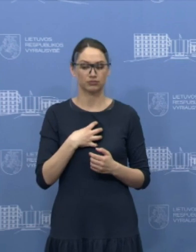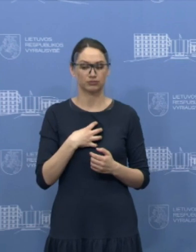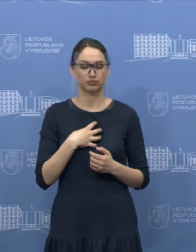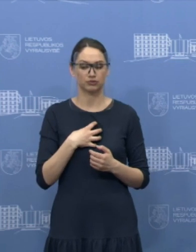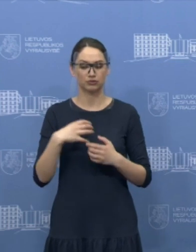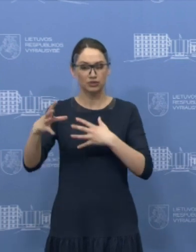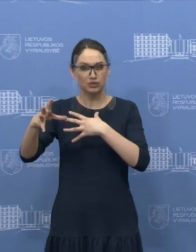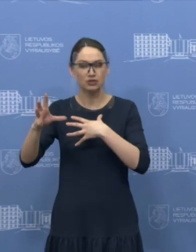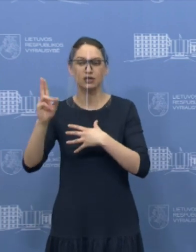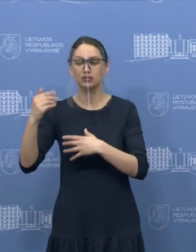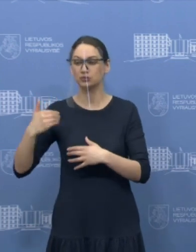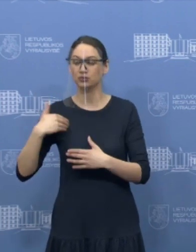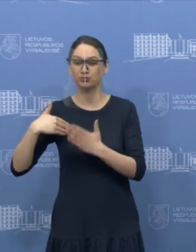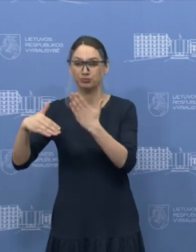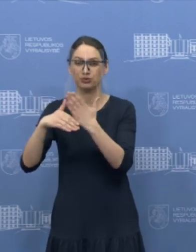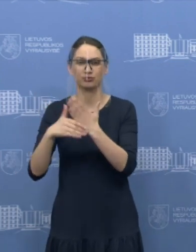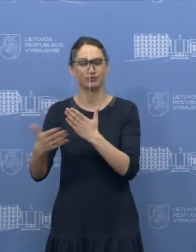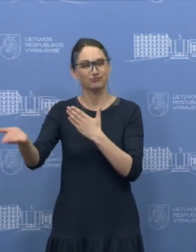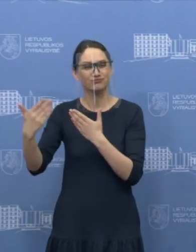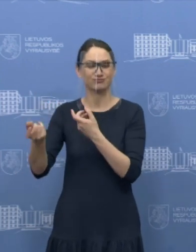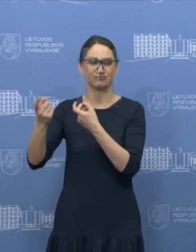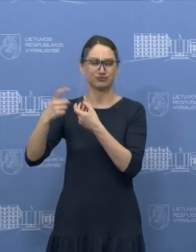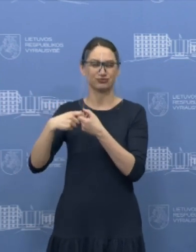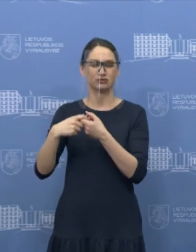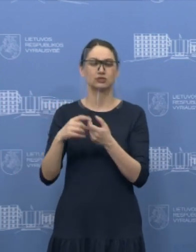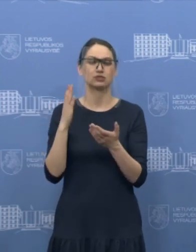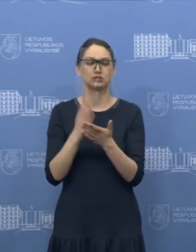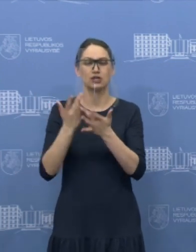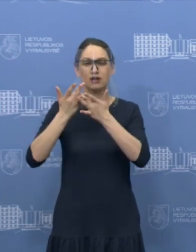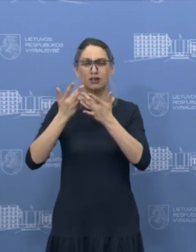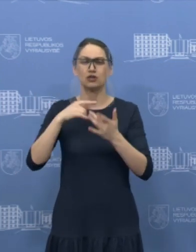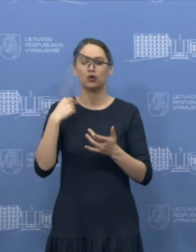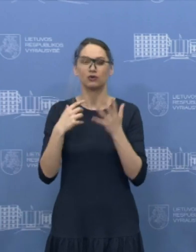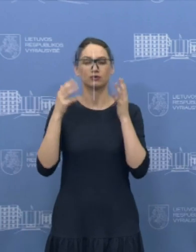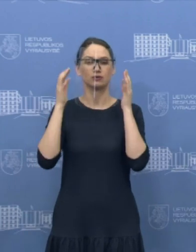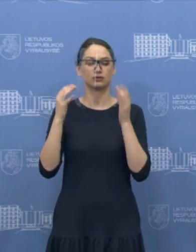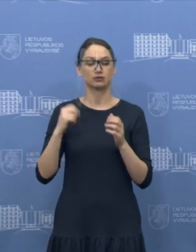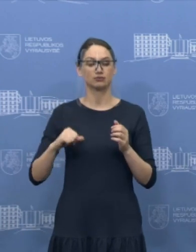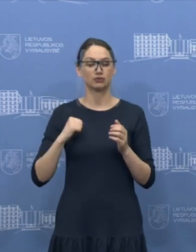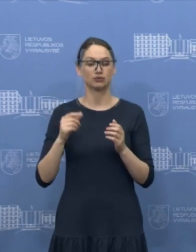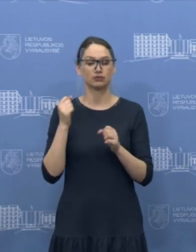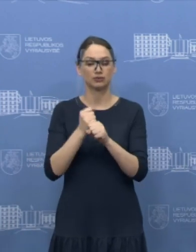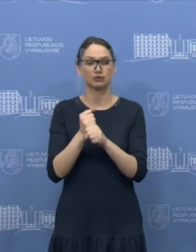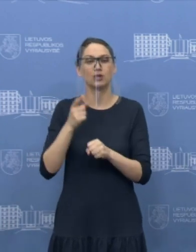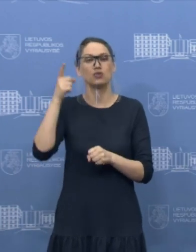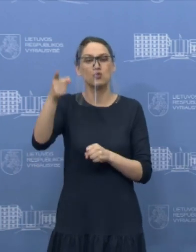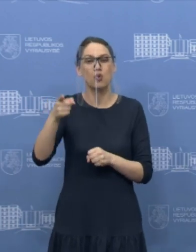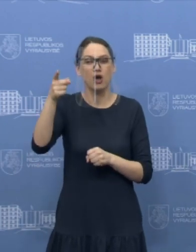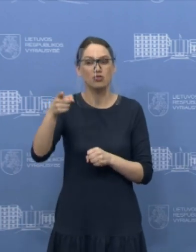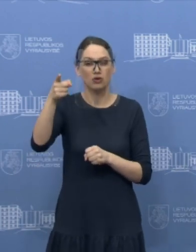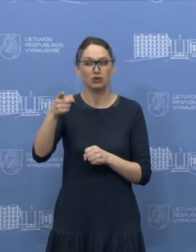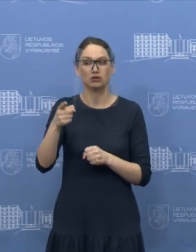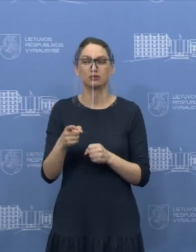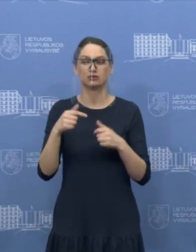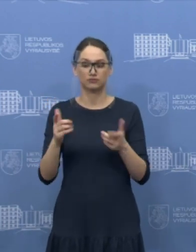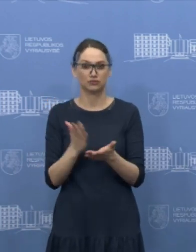nori bendradarbiauti, kad jie, kurie dirba ypatingai vyšaimės sektoriui ir šiuo metu turi tą nutolinį darbo grafiką, kad esant galimybė jį išnaudotų